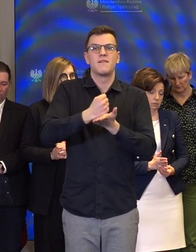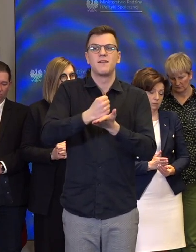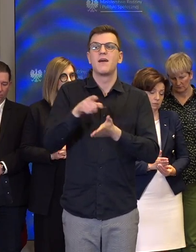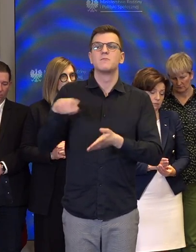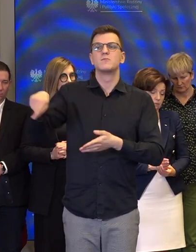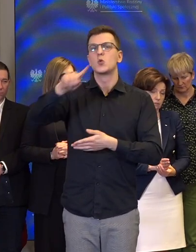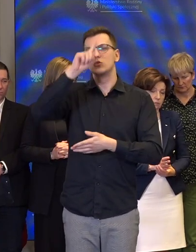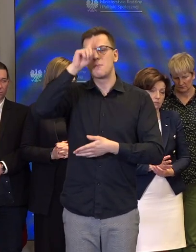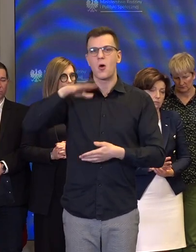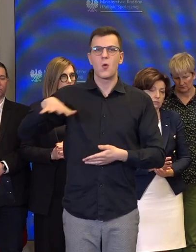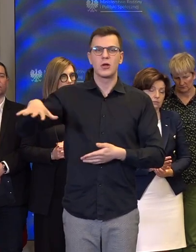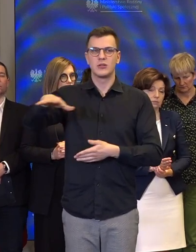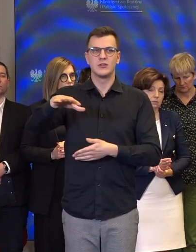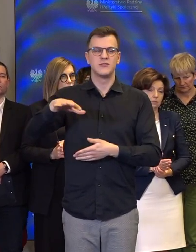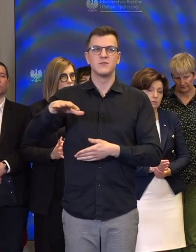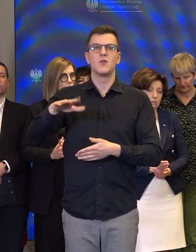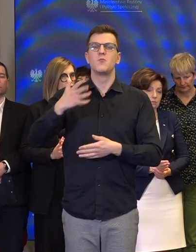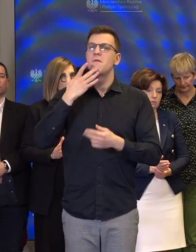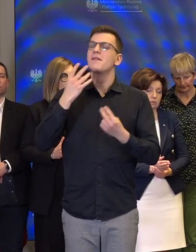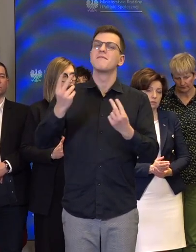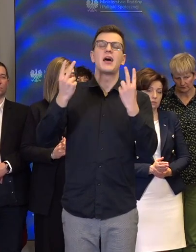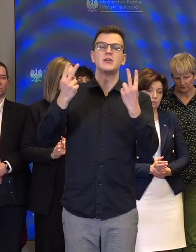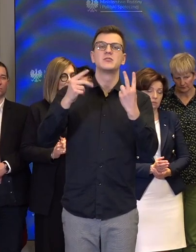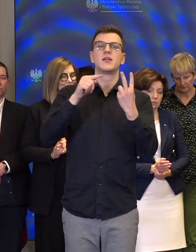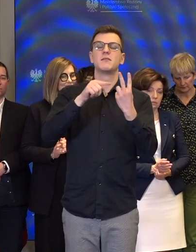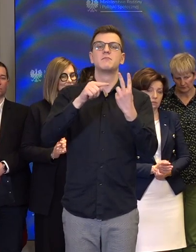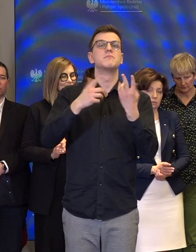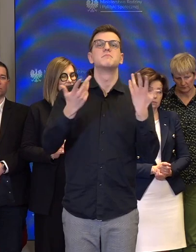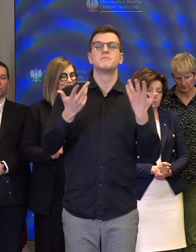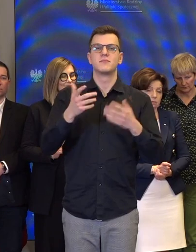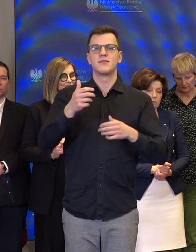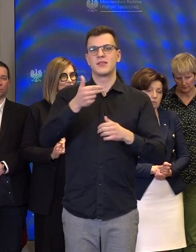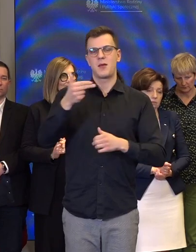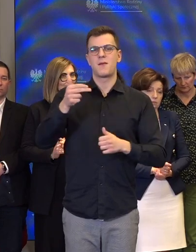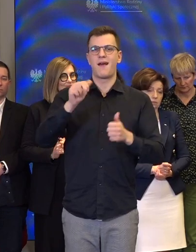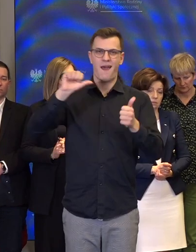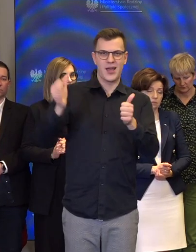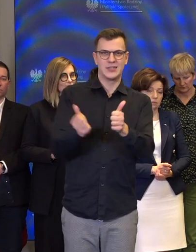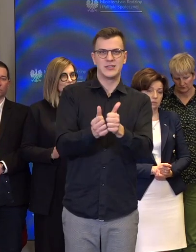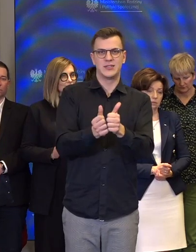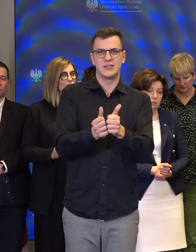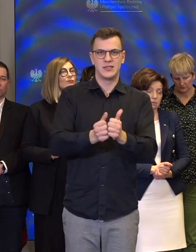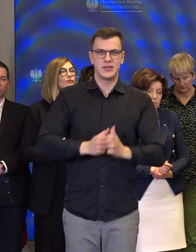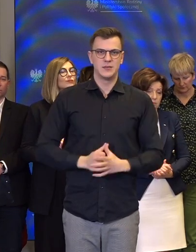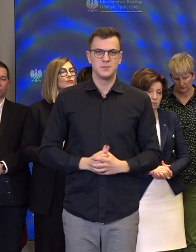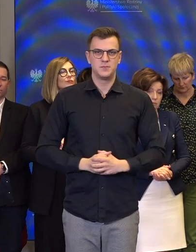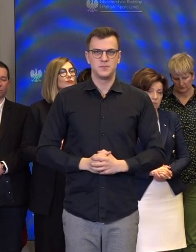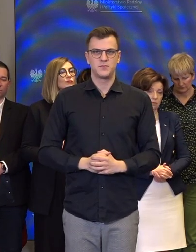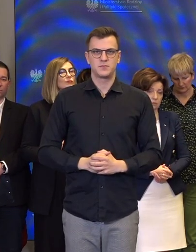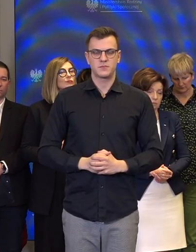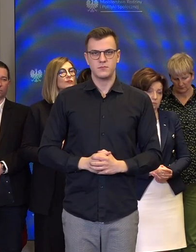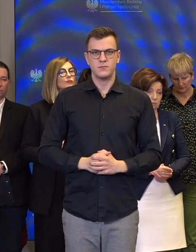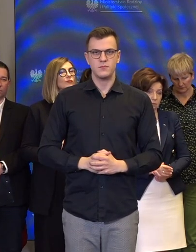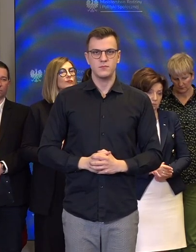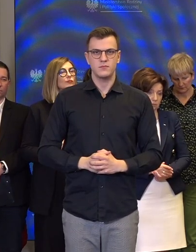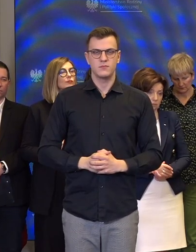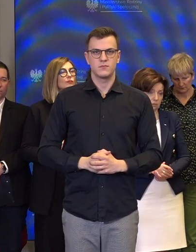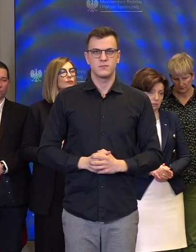stronę społeczną część dotyczącą asystencji. Będziemy wspólnie